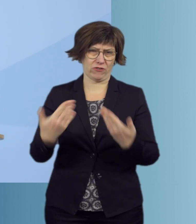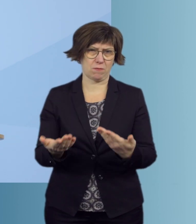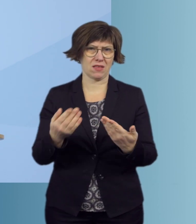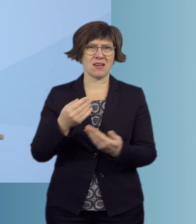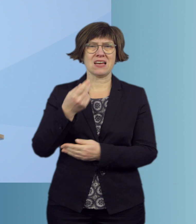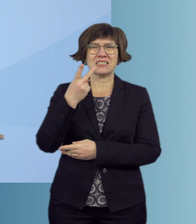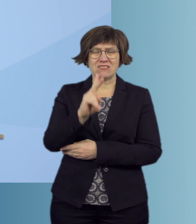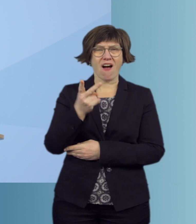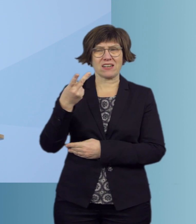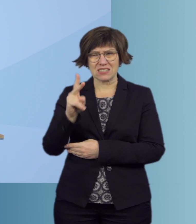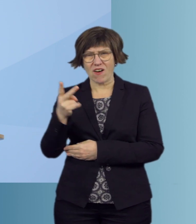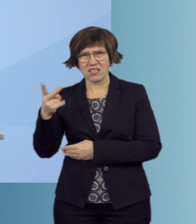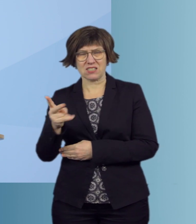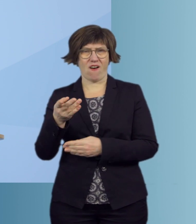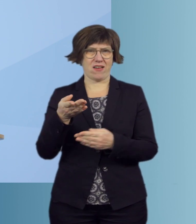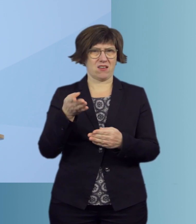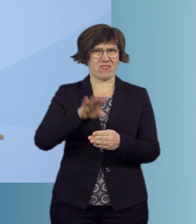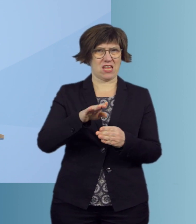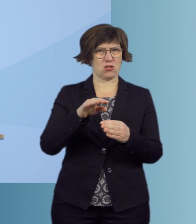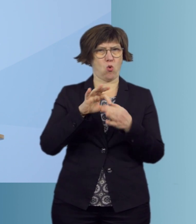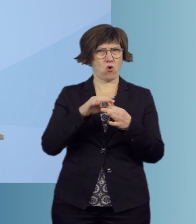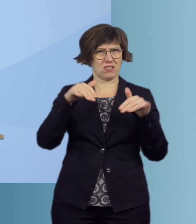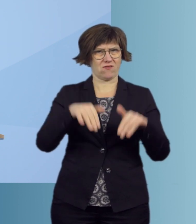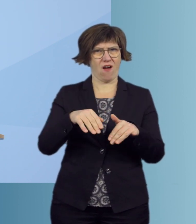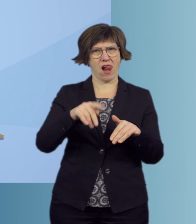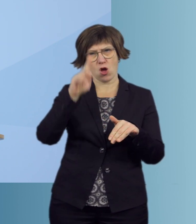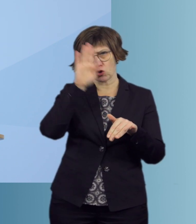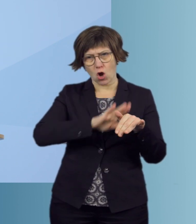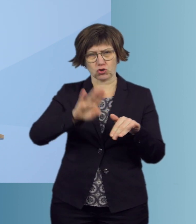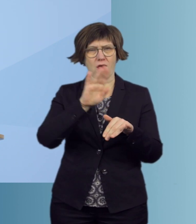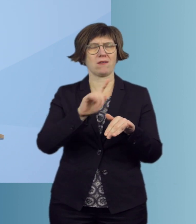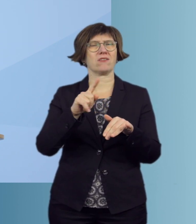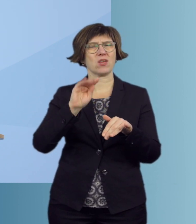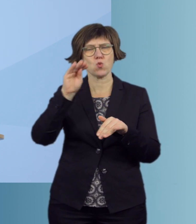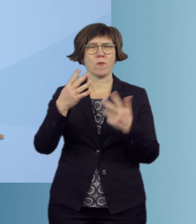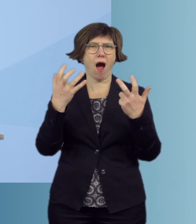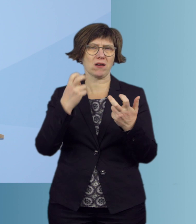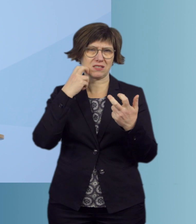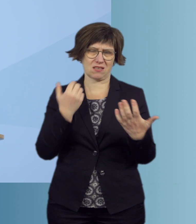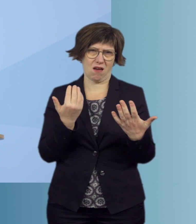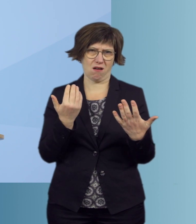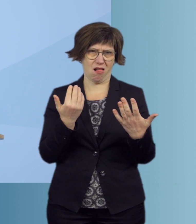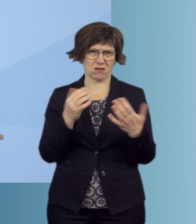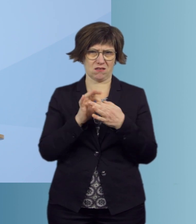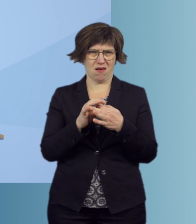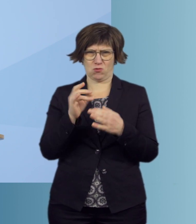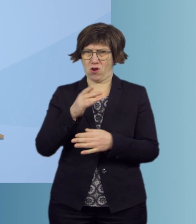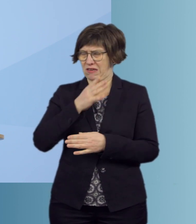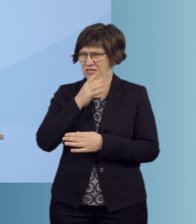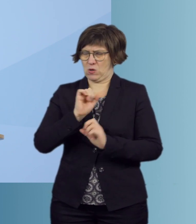Jeder zweite Todesfall mit oder an Corona in Deutschland ist bei einem über 80-Jährigen. Das zeigt eben, dass das Risiko